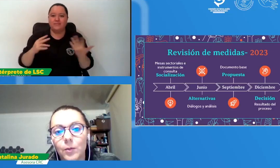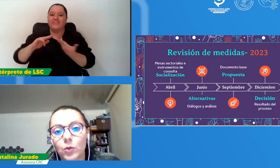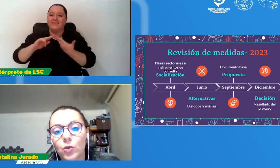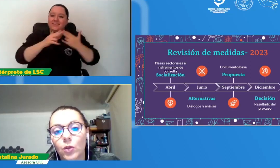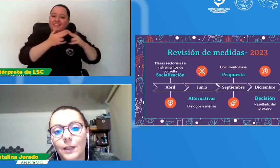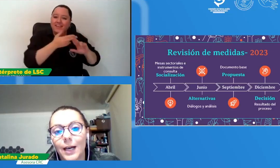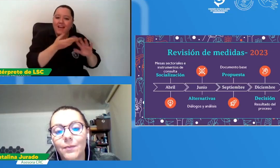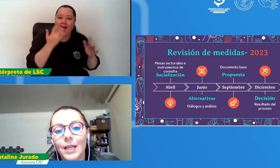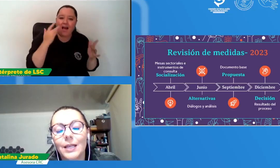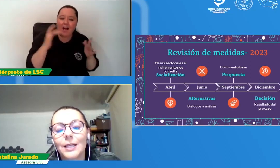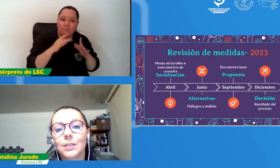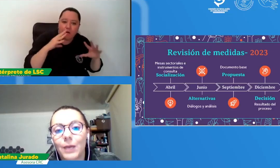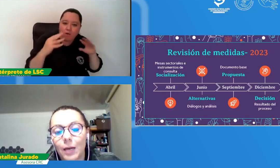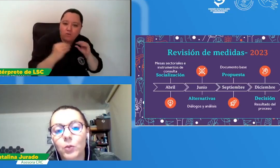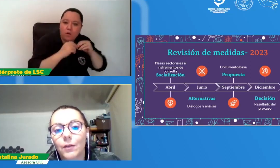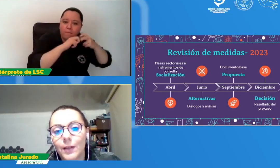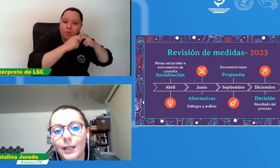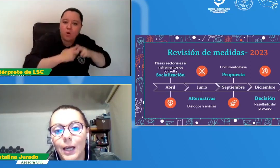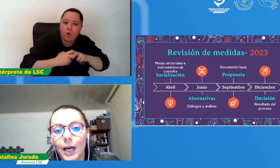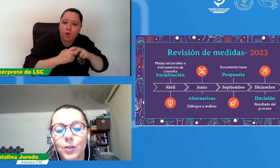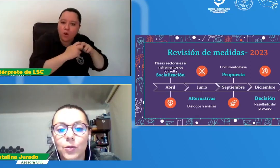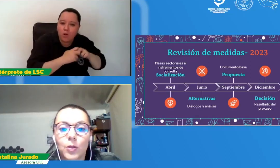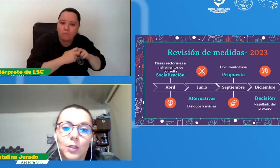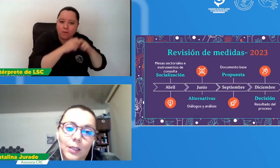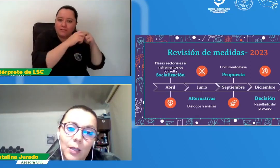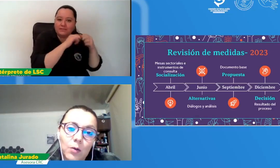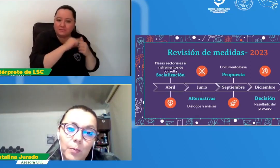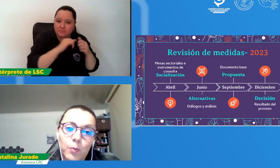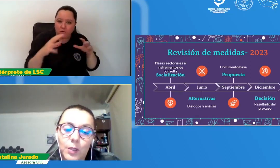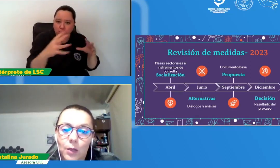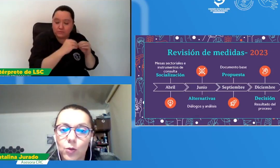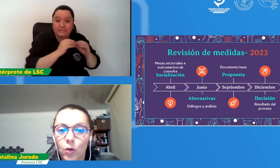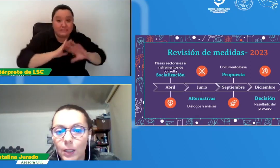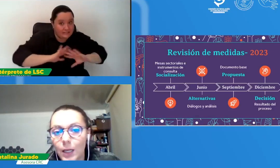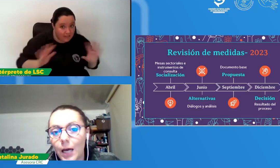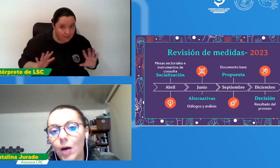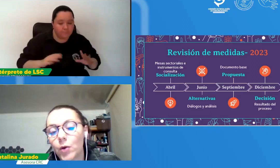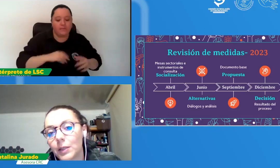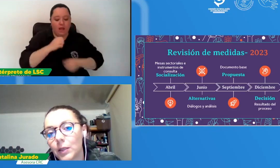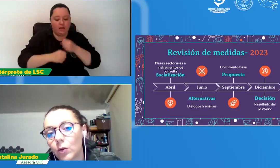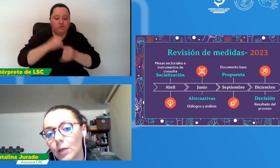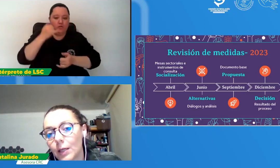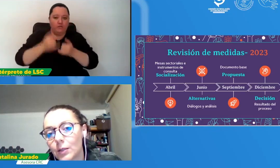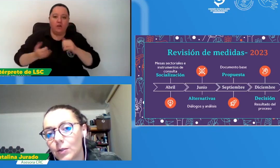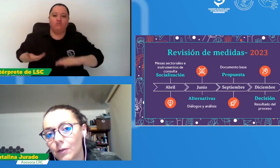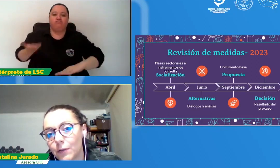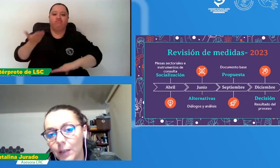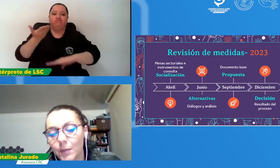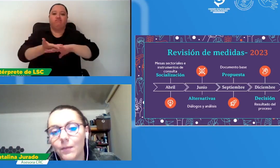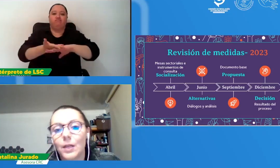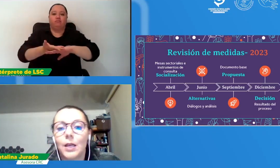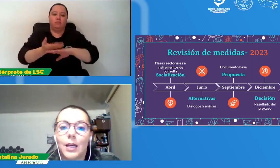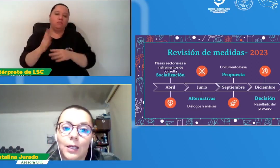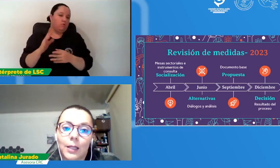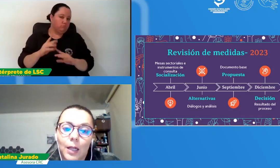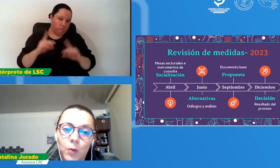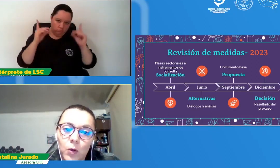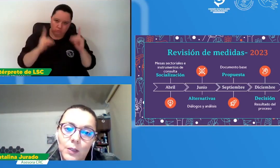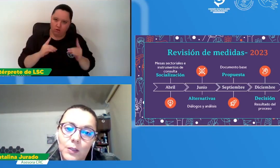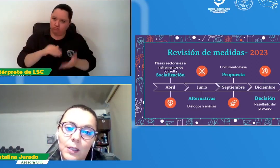consolidar y esperamos a final de año ya tener una propuesta consolidada, obviamente con una decisión firme, que tal como lo decía el